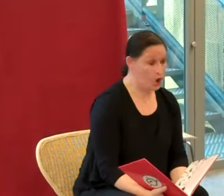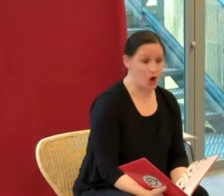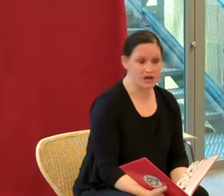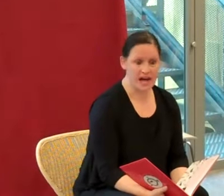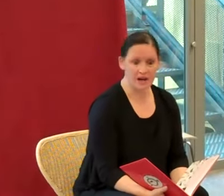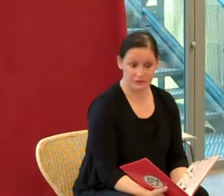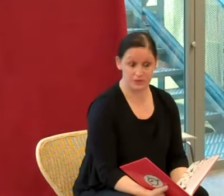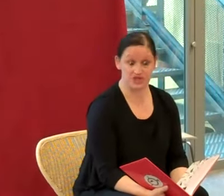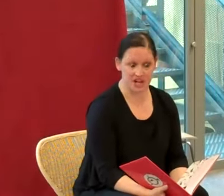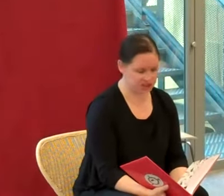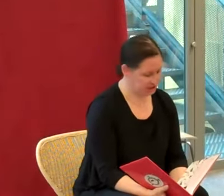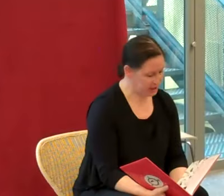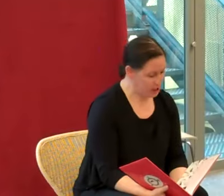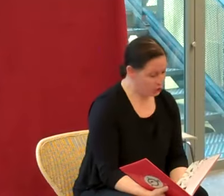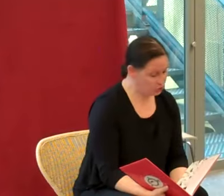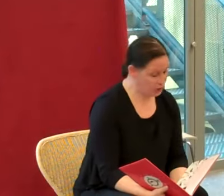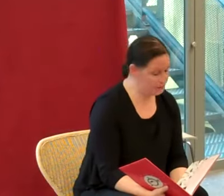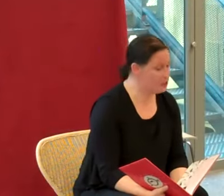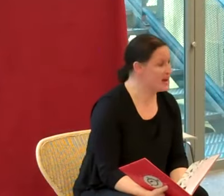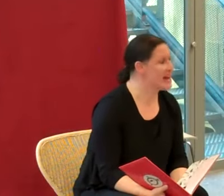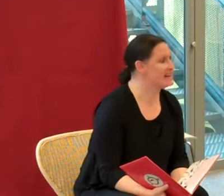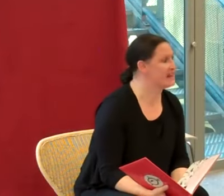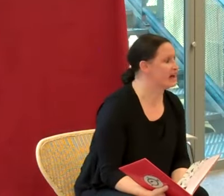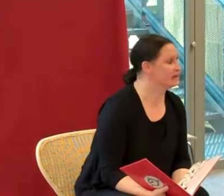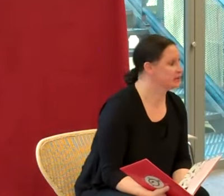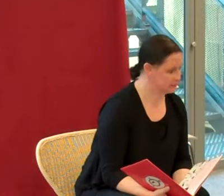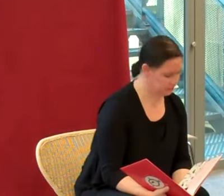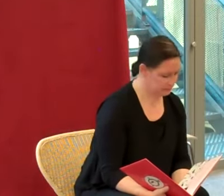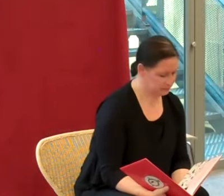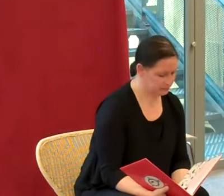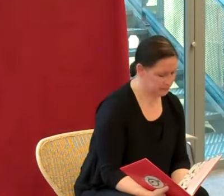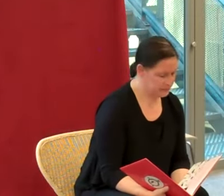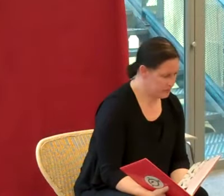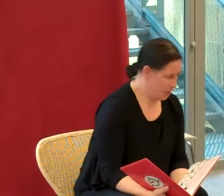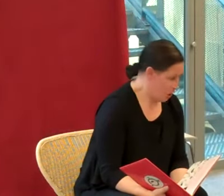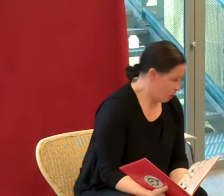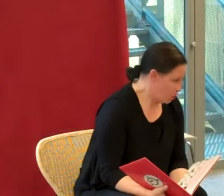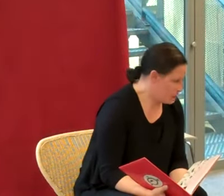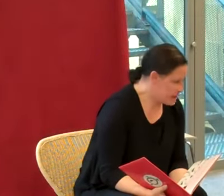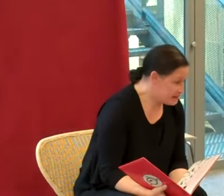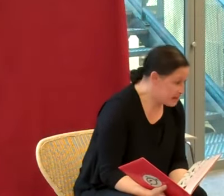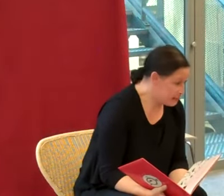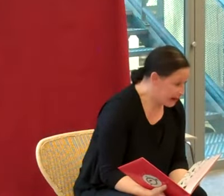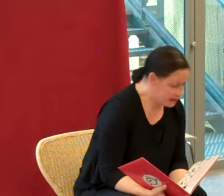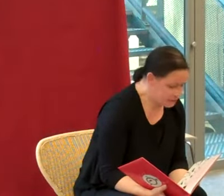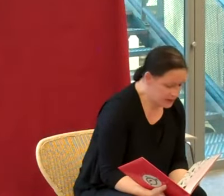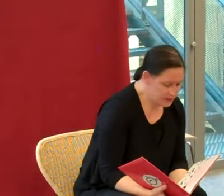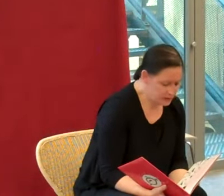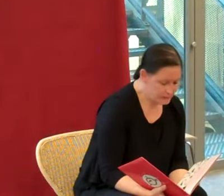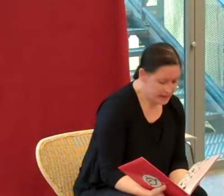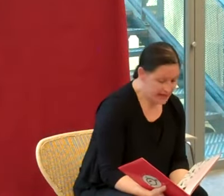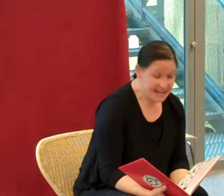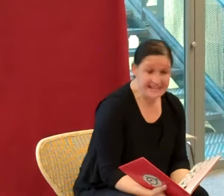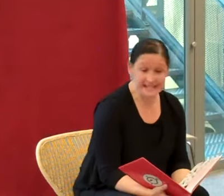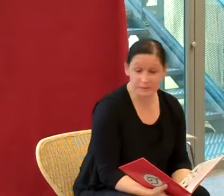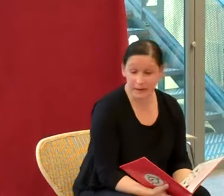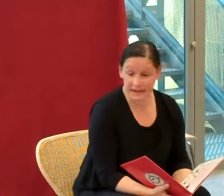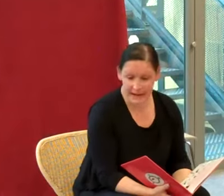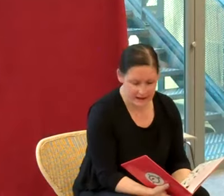Renard fut chargé de voler la dinde. Comme il était très voyant, il s'y prit à